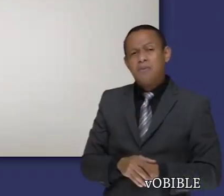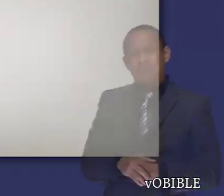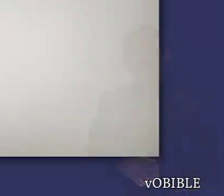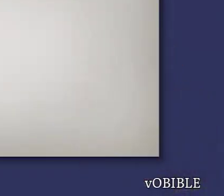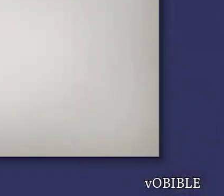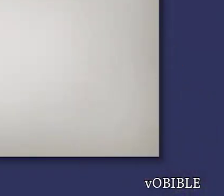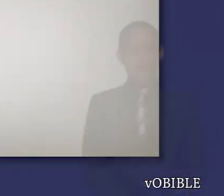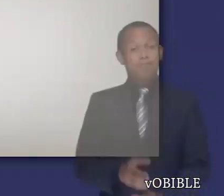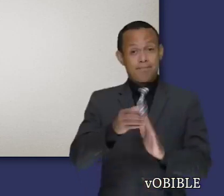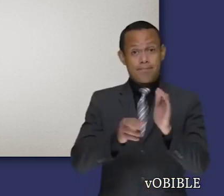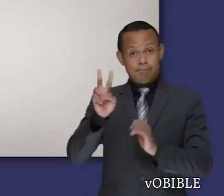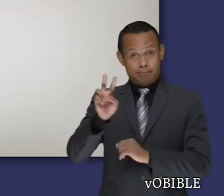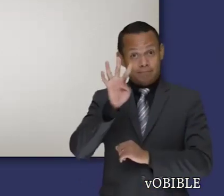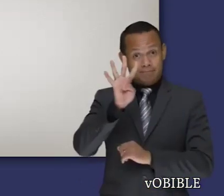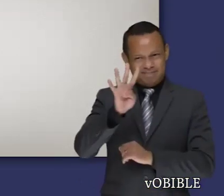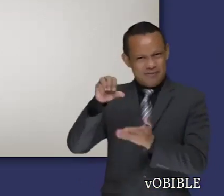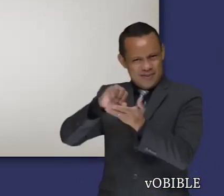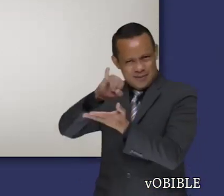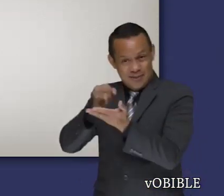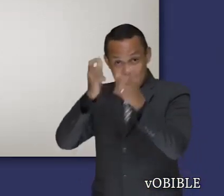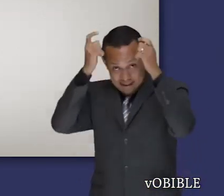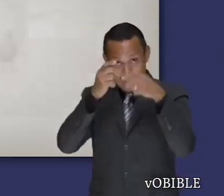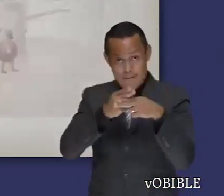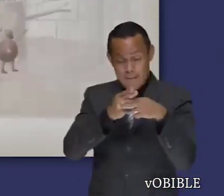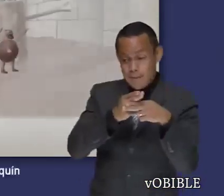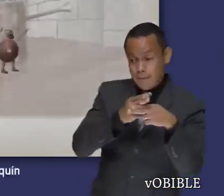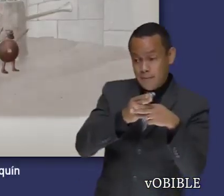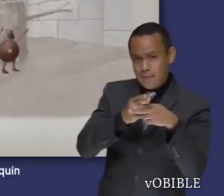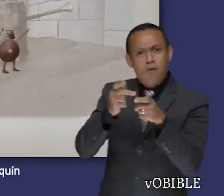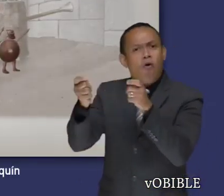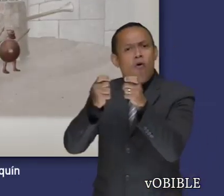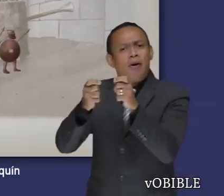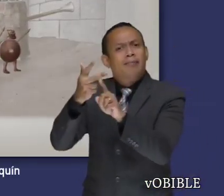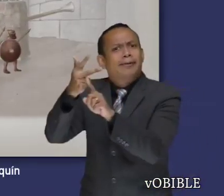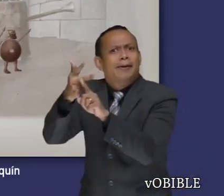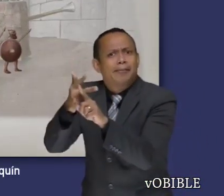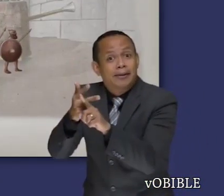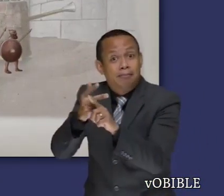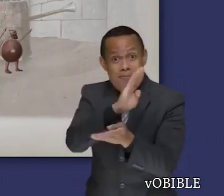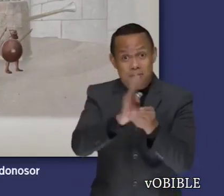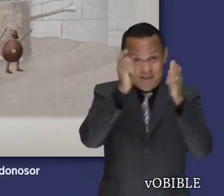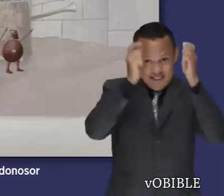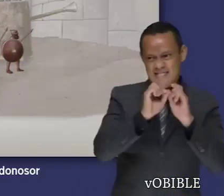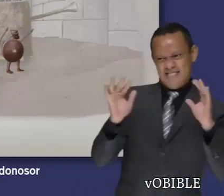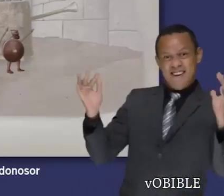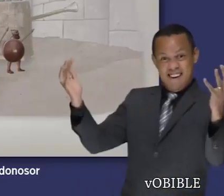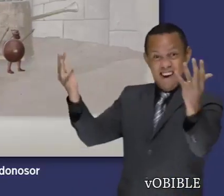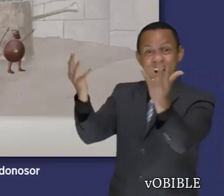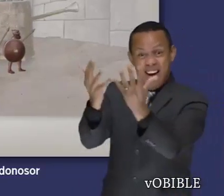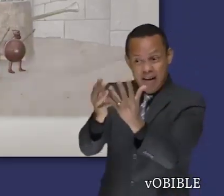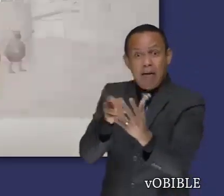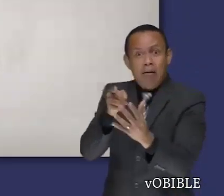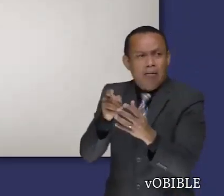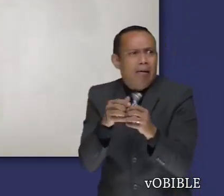En el capítulo 24, el rey Nabucodonosor de Babilonia pone un cerco alrededor de Jerusalén mientras reina Joaquín.